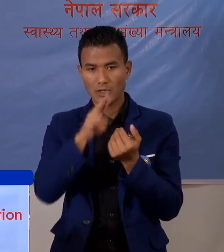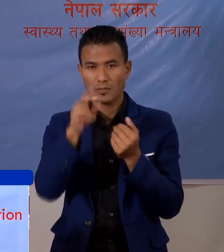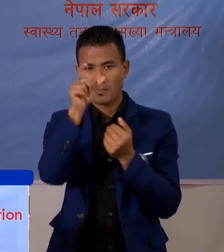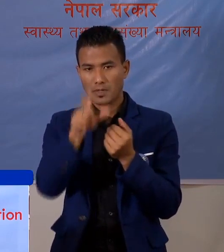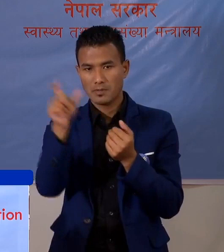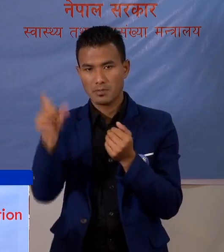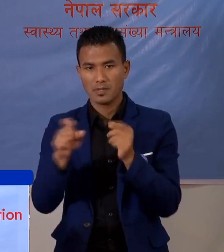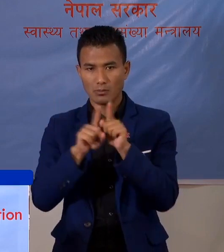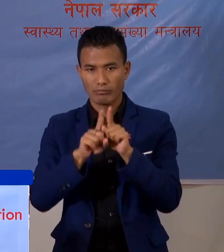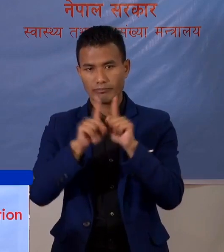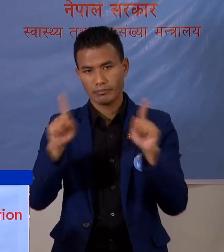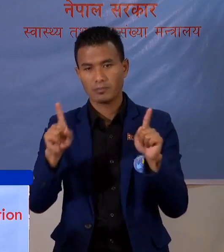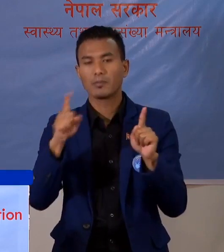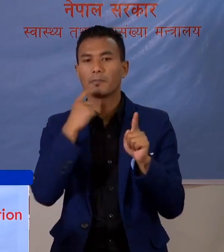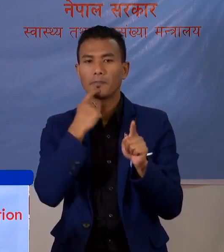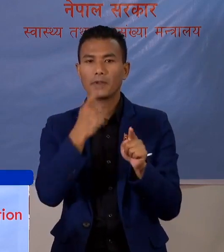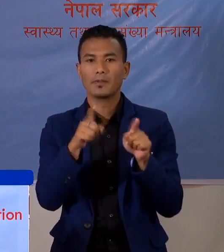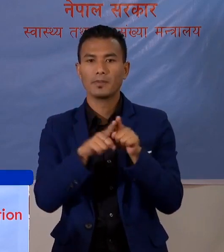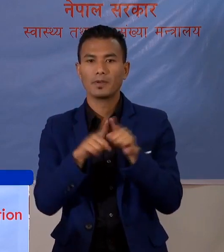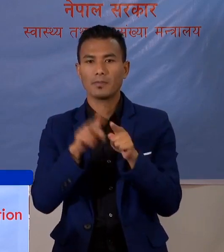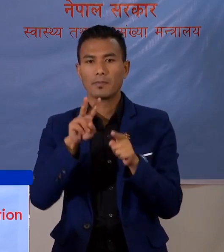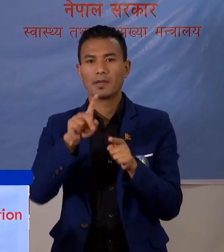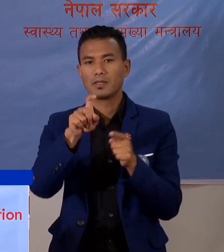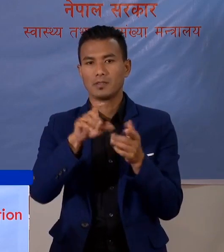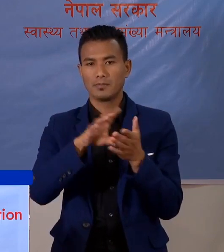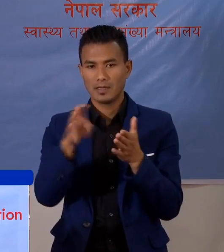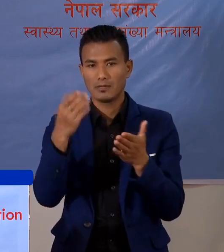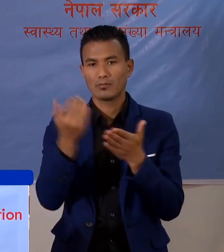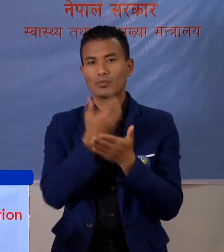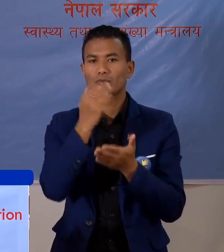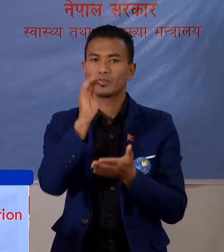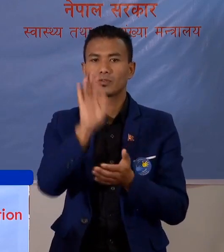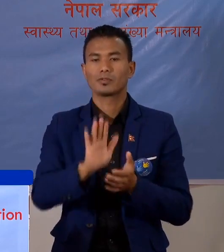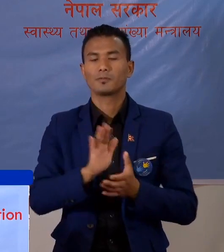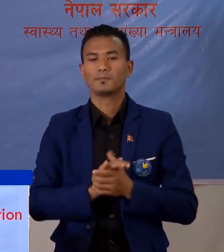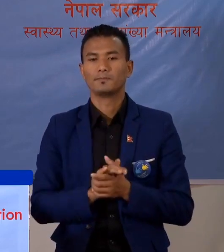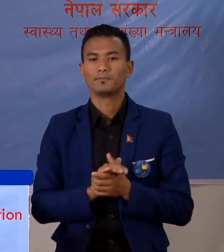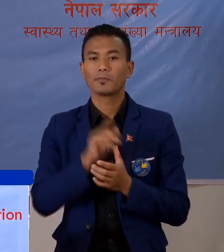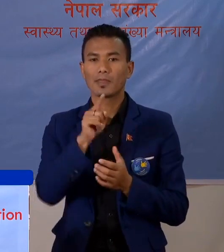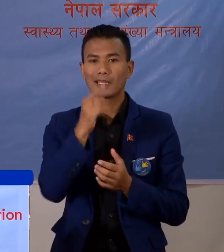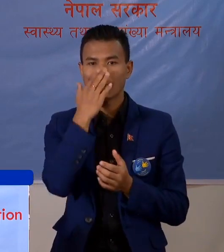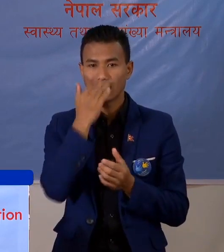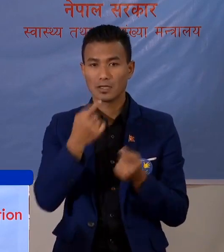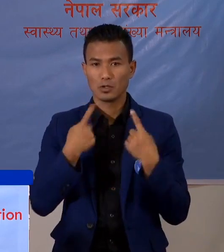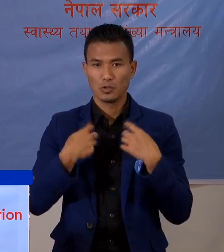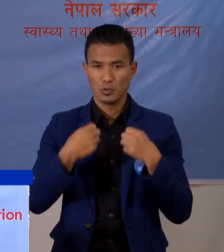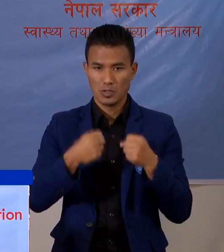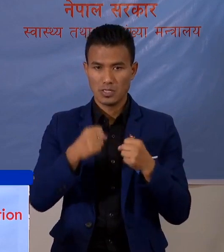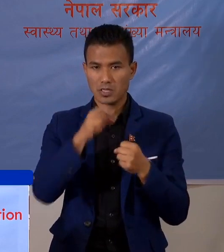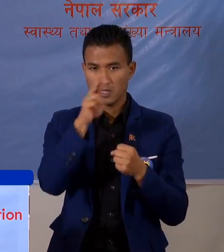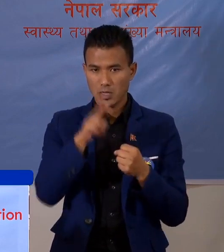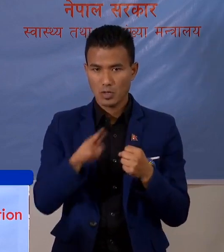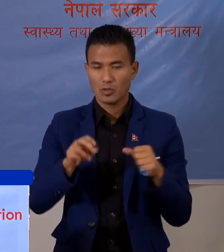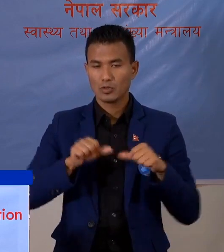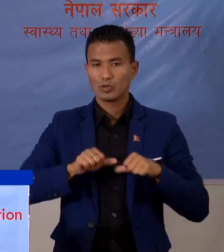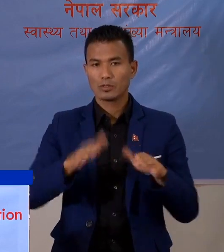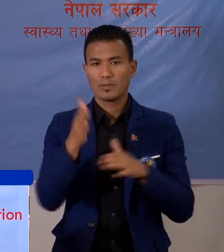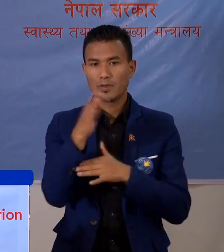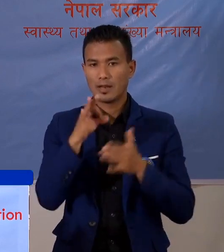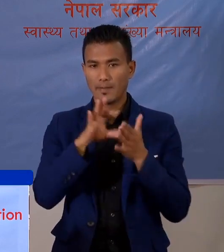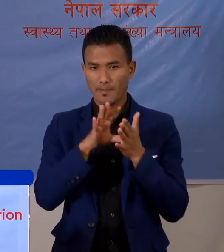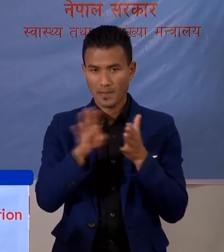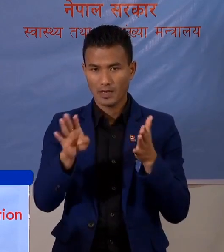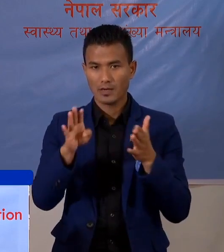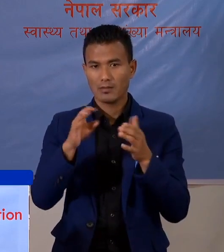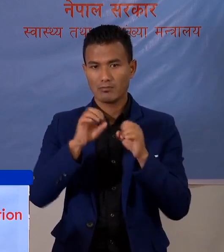गरनाले पनी यो वाइरस को संक्रमन बाटा हामी जोगी न सक्छां। तेसेले स्वास्थे तथा जन संख्या मंत्रालाई